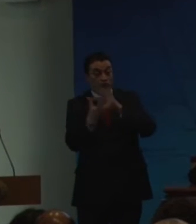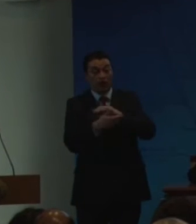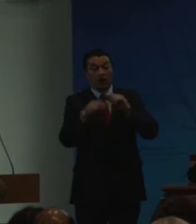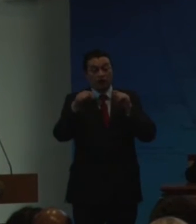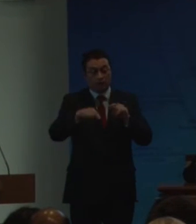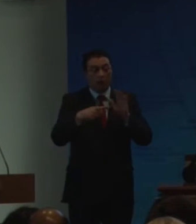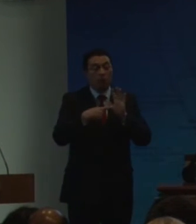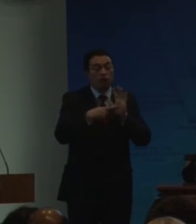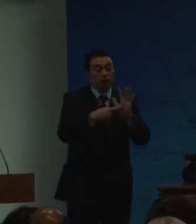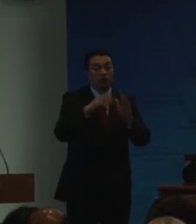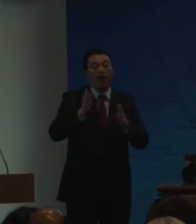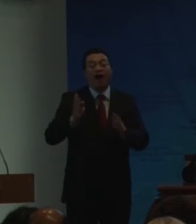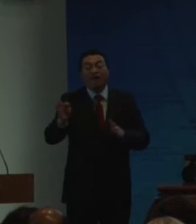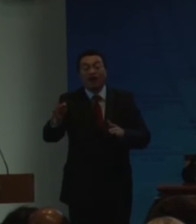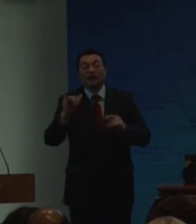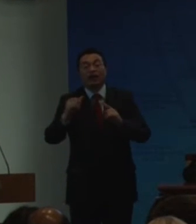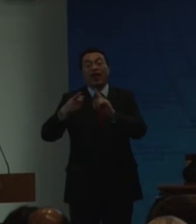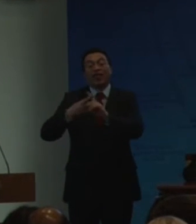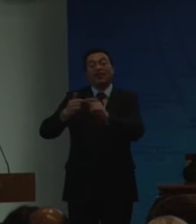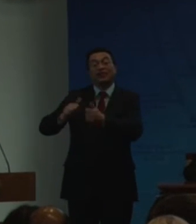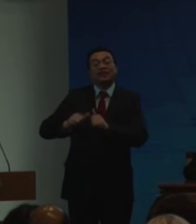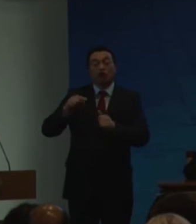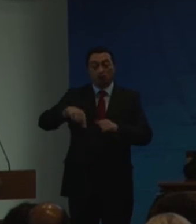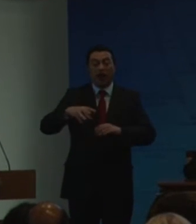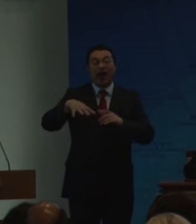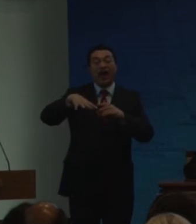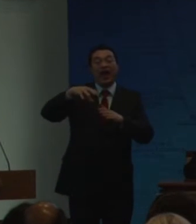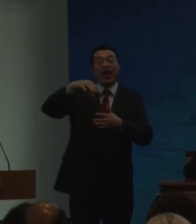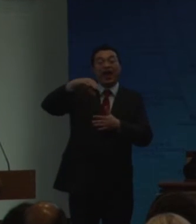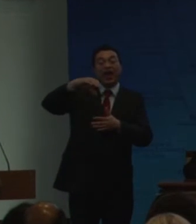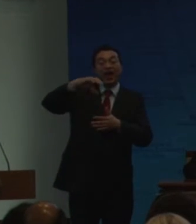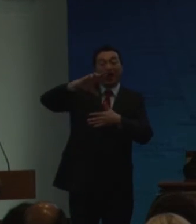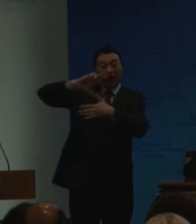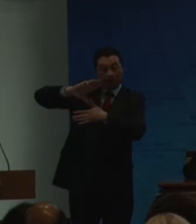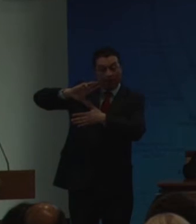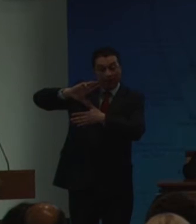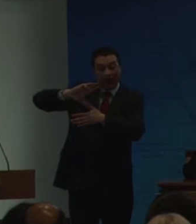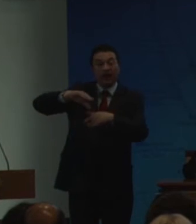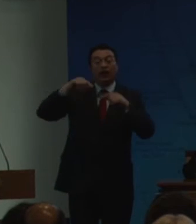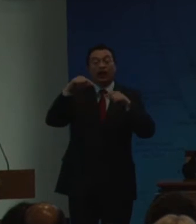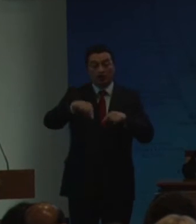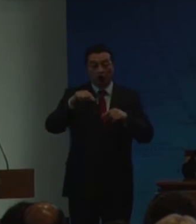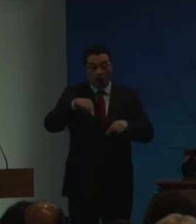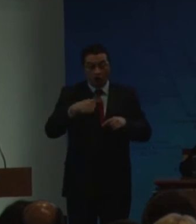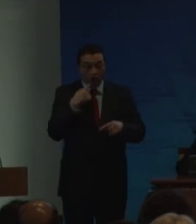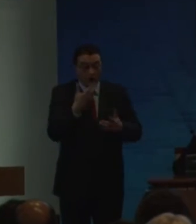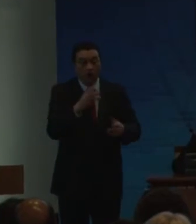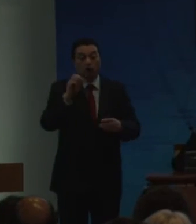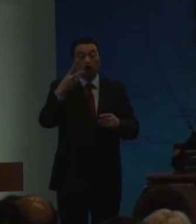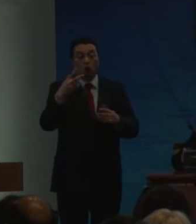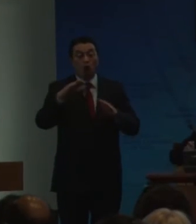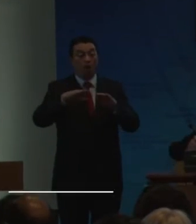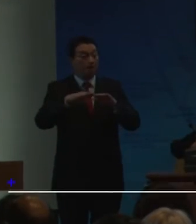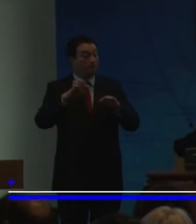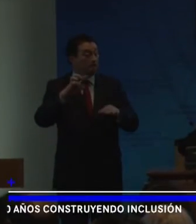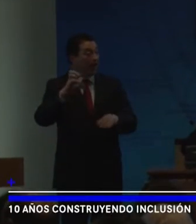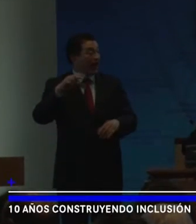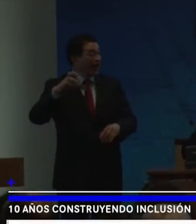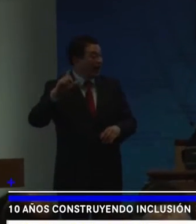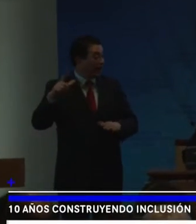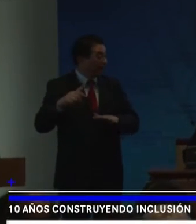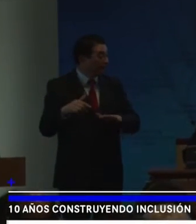establecer Avance y desafío Ya de una perspectiva regional Y para eso Les quiero presentar Al segundo panelista Que es